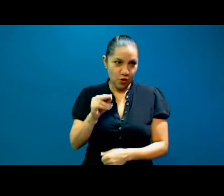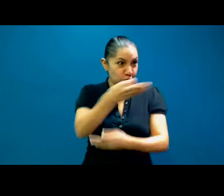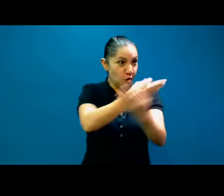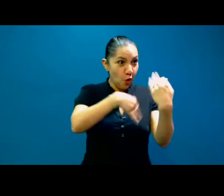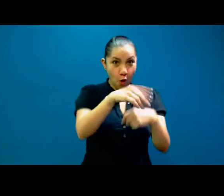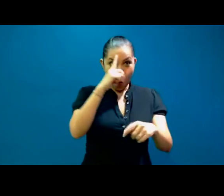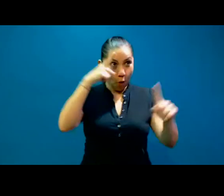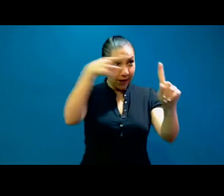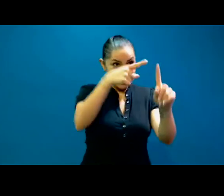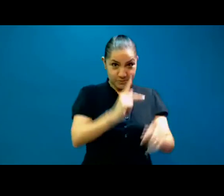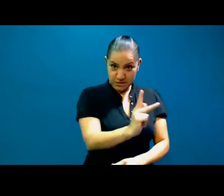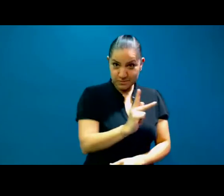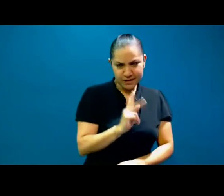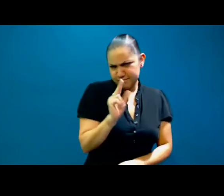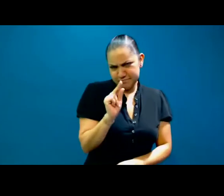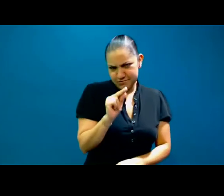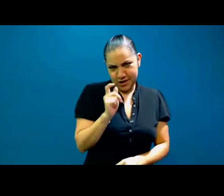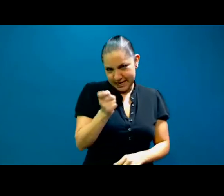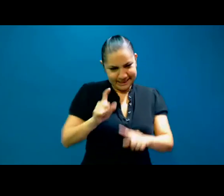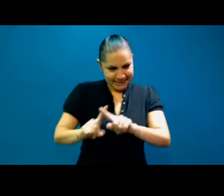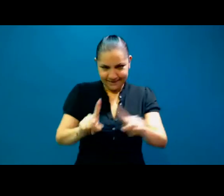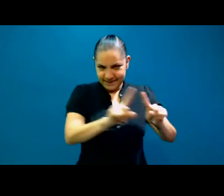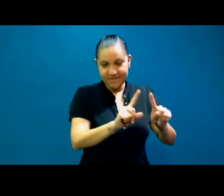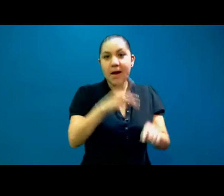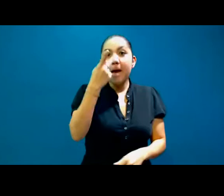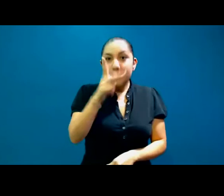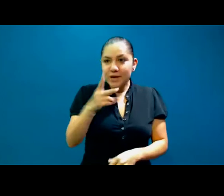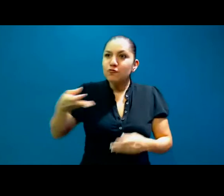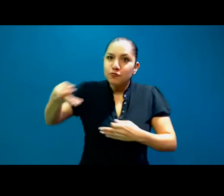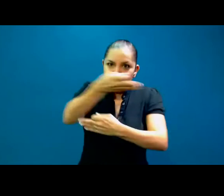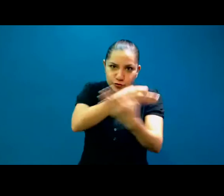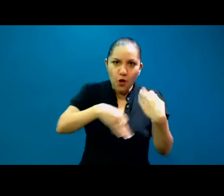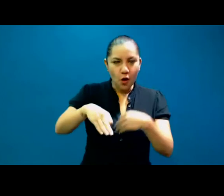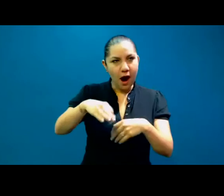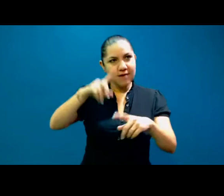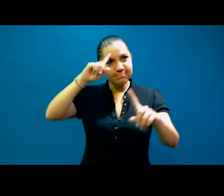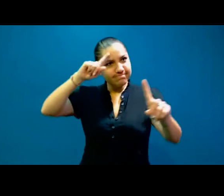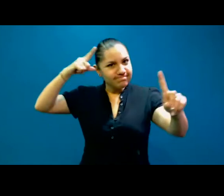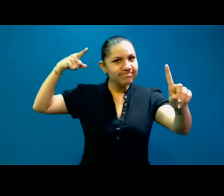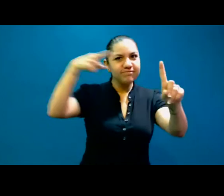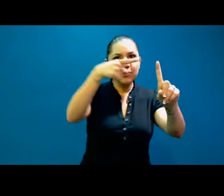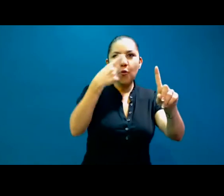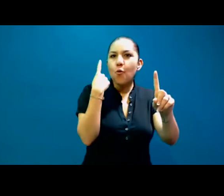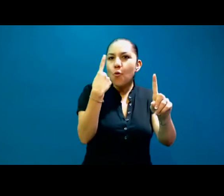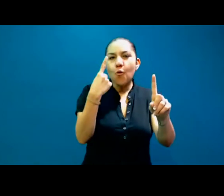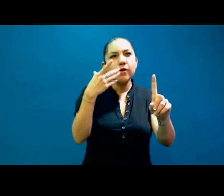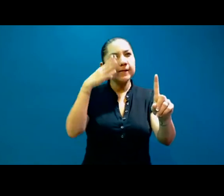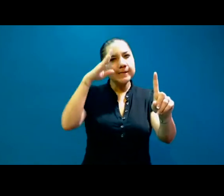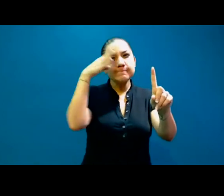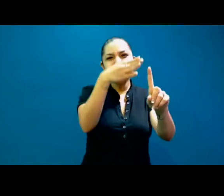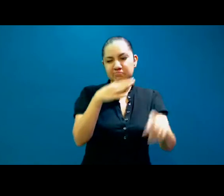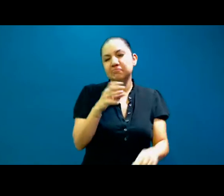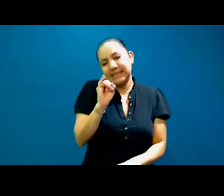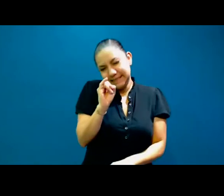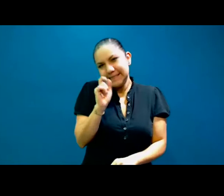trabajando hacia el mismo fin, que es dignificar a nuestras profesiones, la interpretación y la traducción. Pero como nosotros aquí en el foro empezamos siendo un grupo